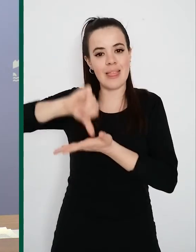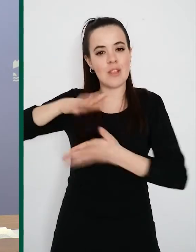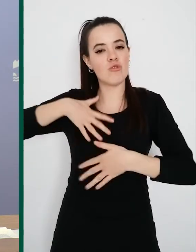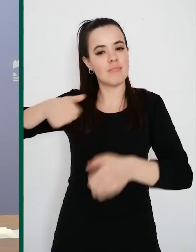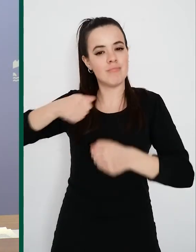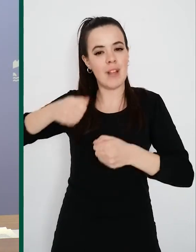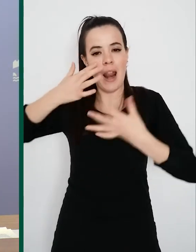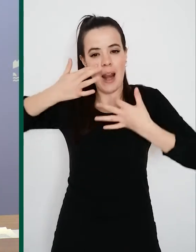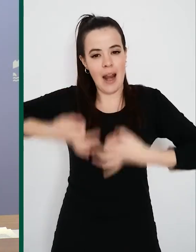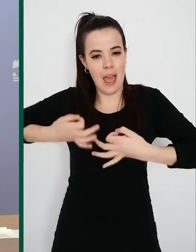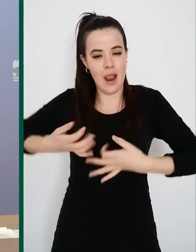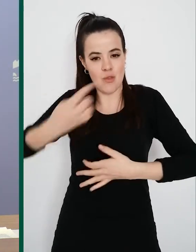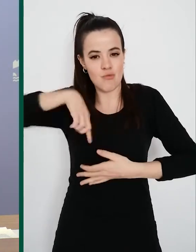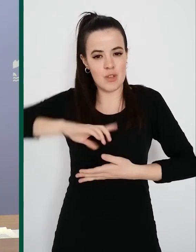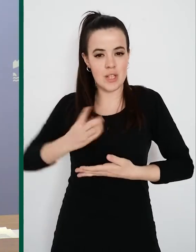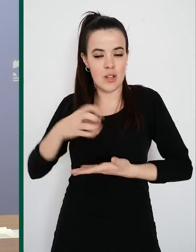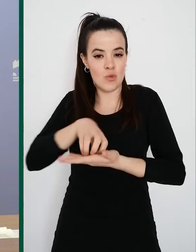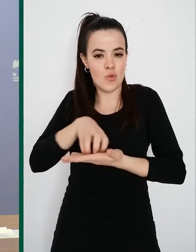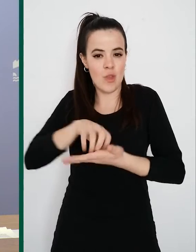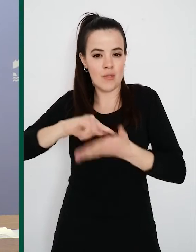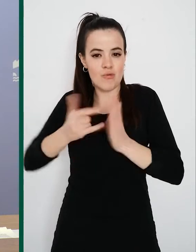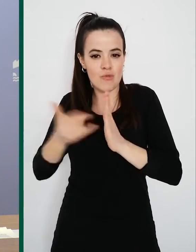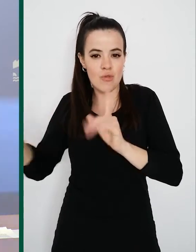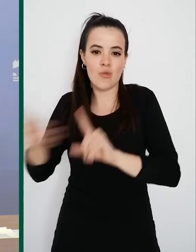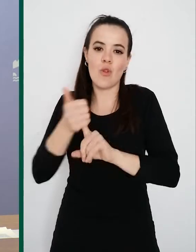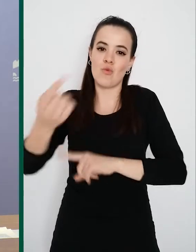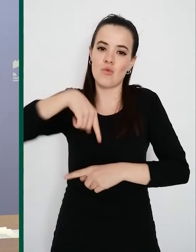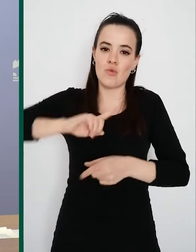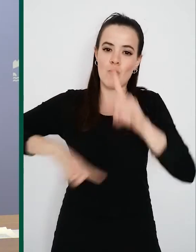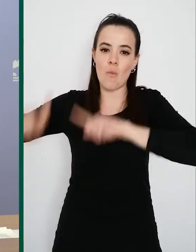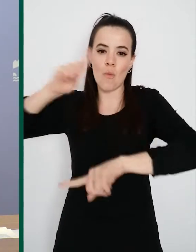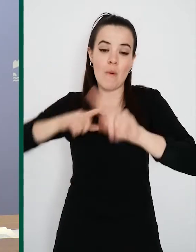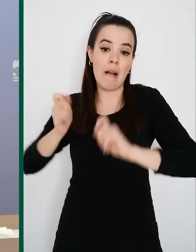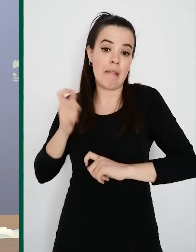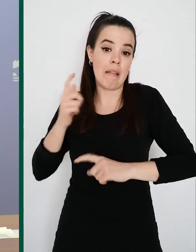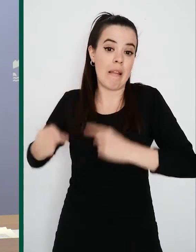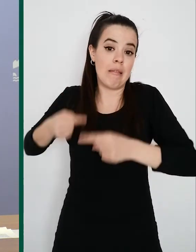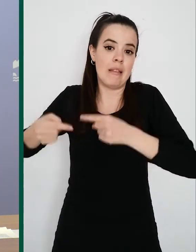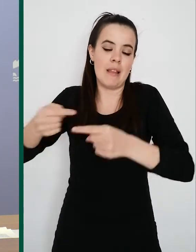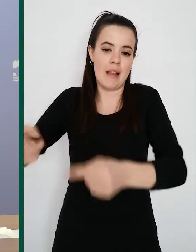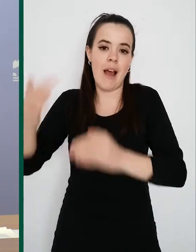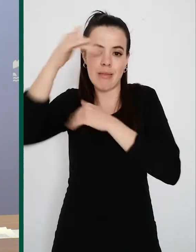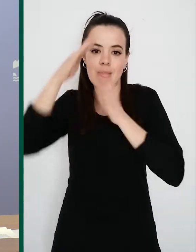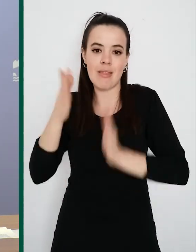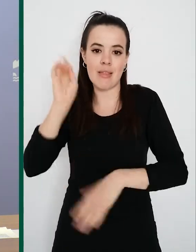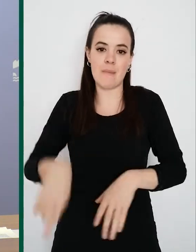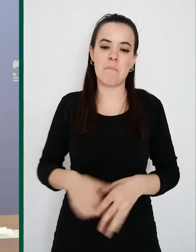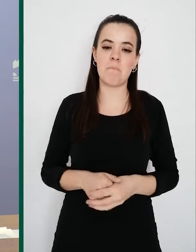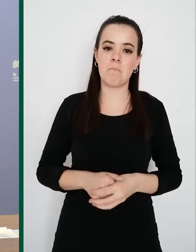se resuelven nuestras dudas y se atienden nuestros problemas cotidianos de salud. No es momento de hacer distinciones,